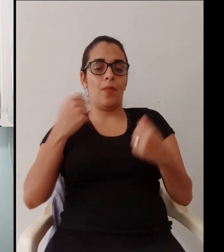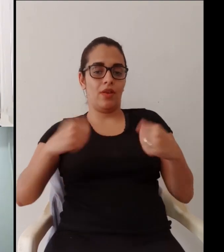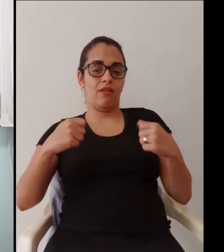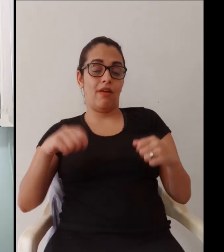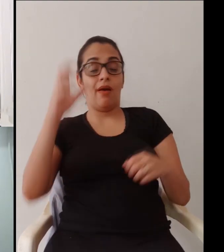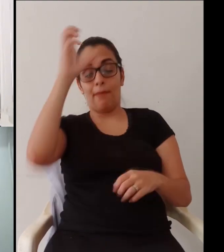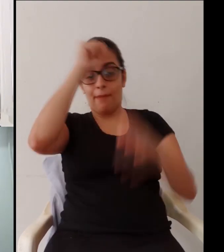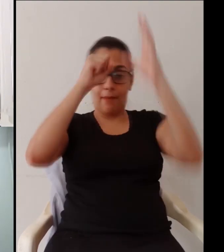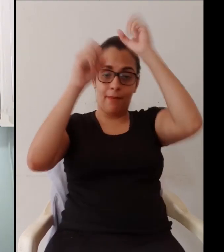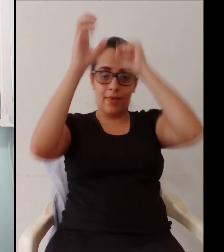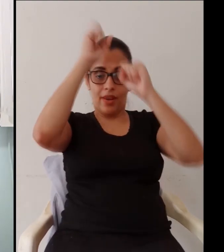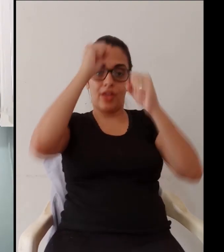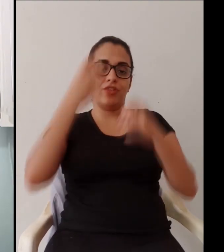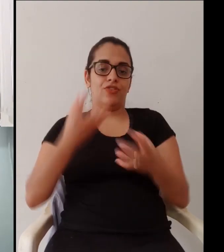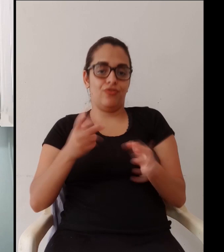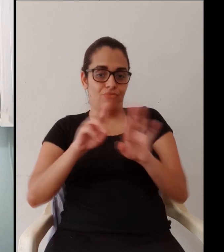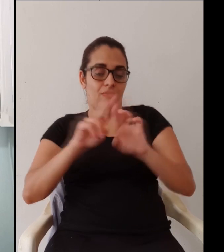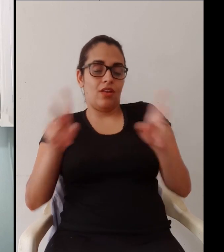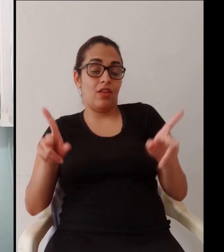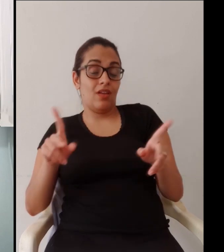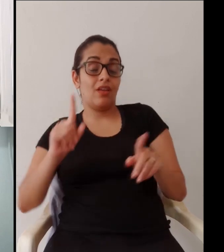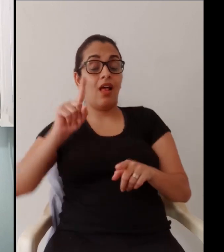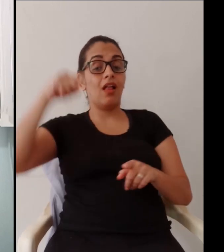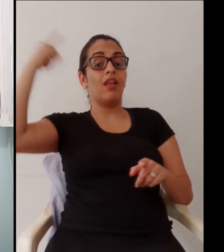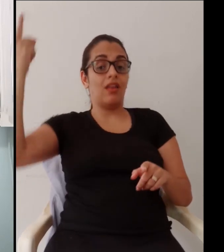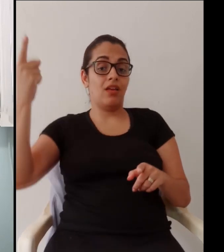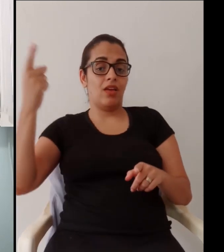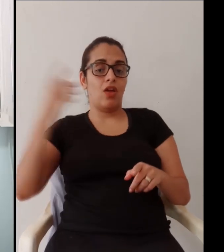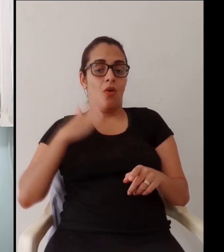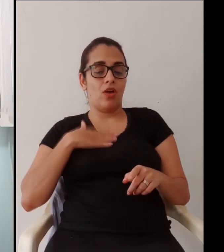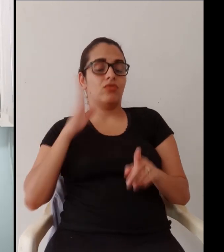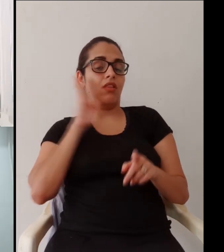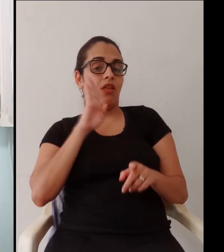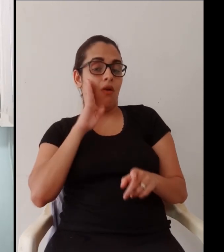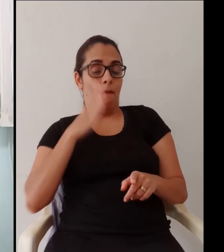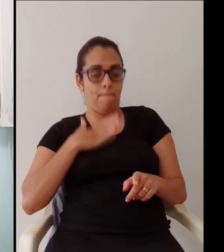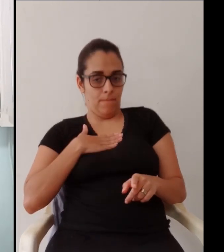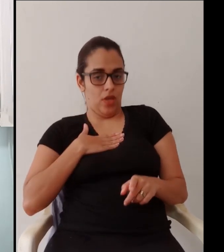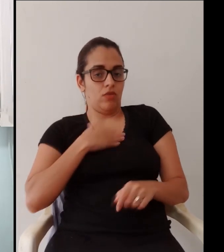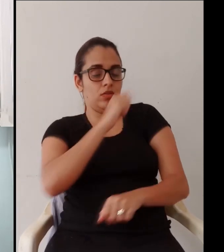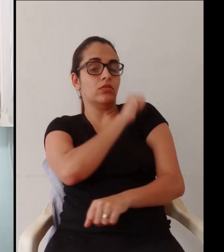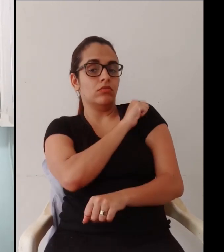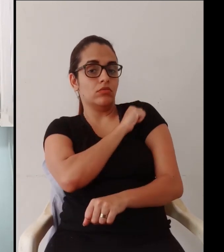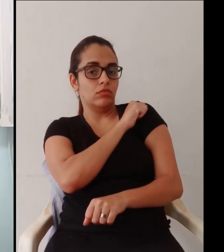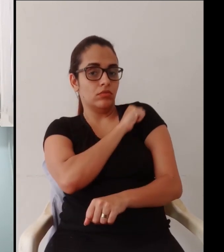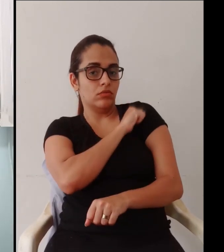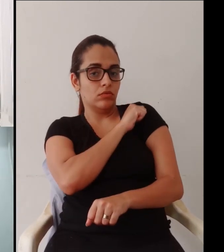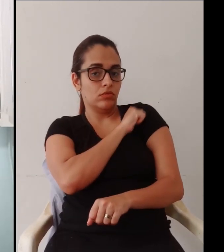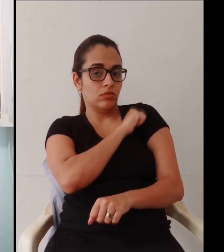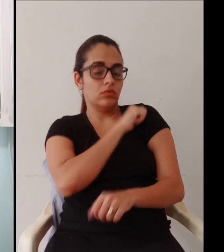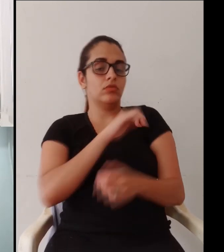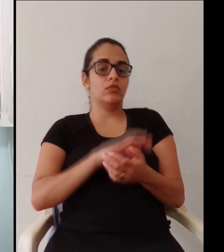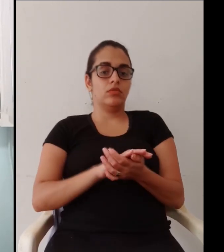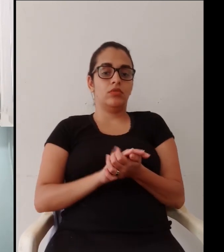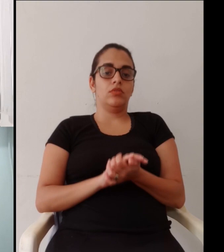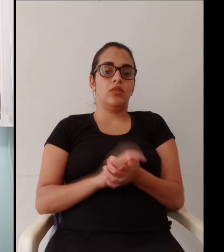um ritmo cada um tem uma necessidade cada um aprende de uma forma diferente